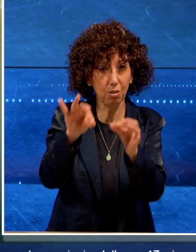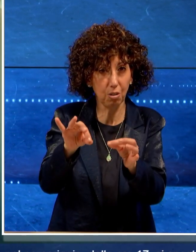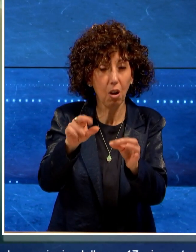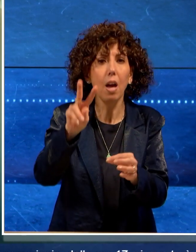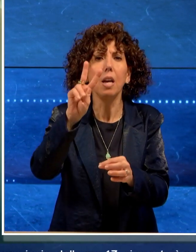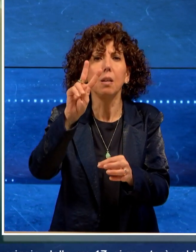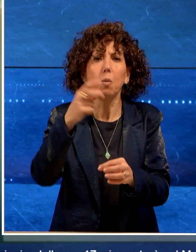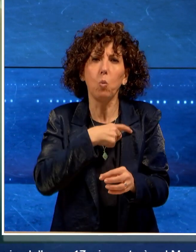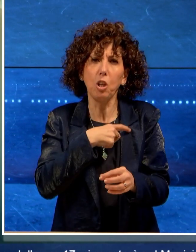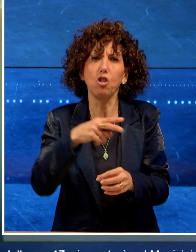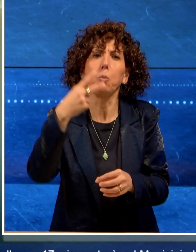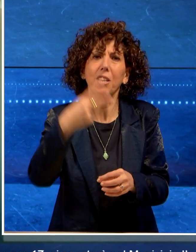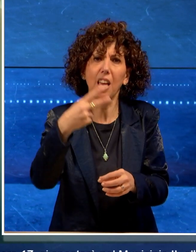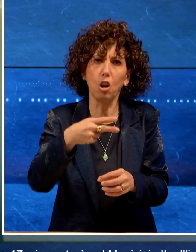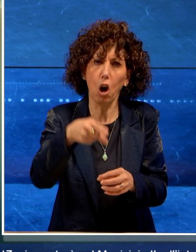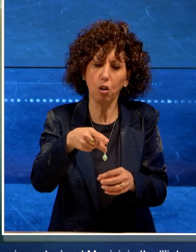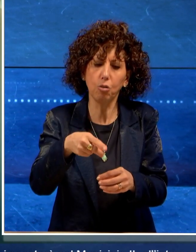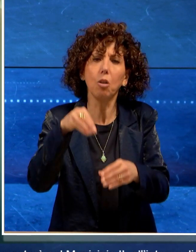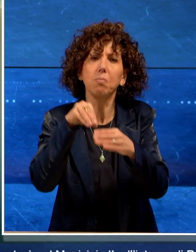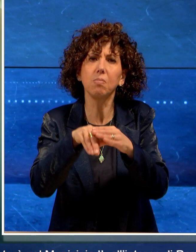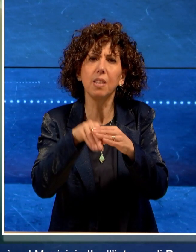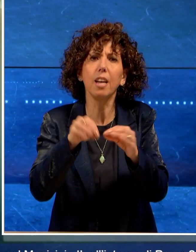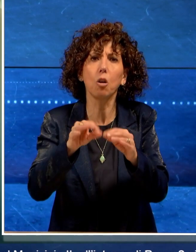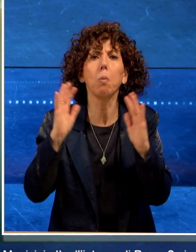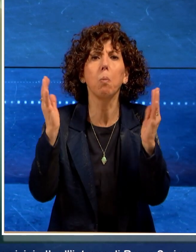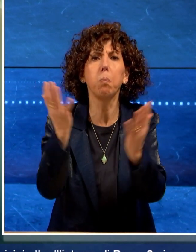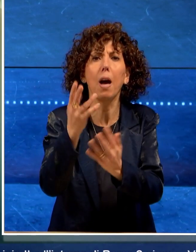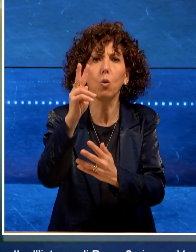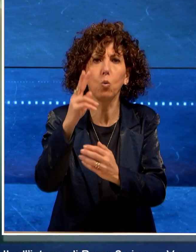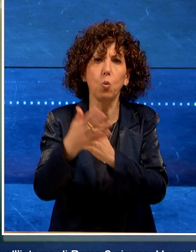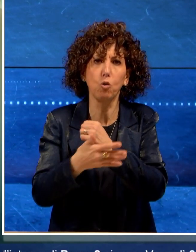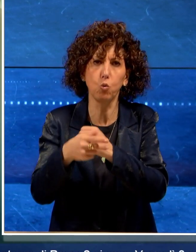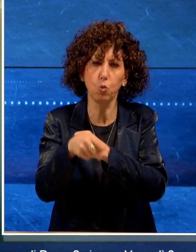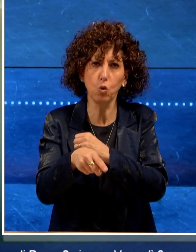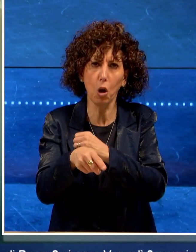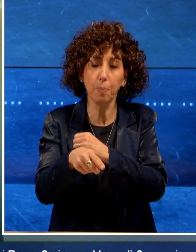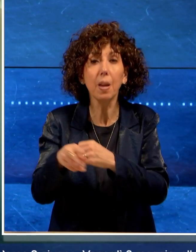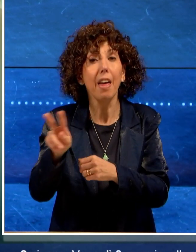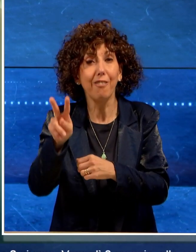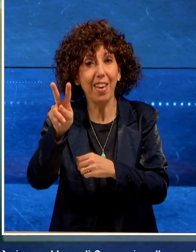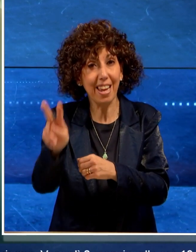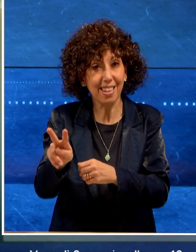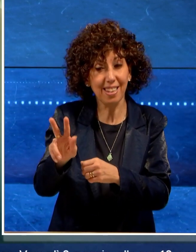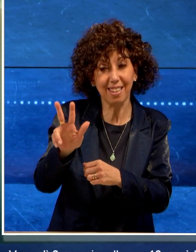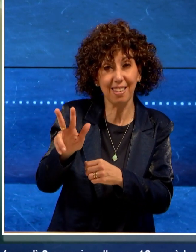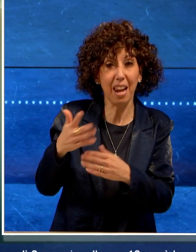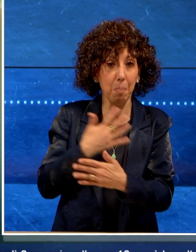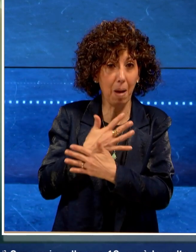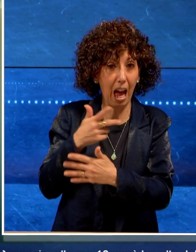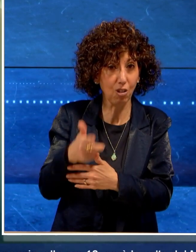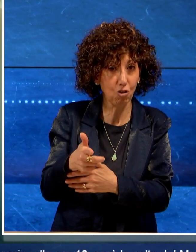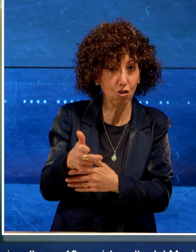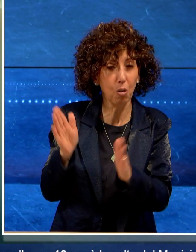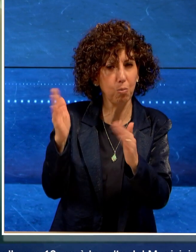secondo municipio all'interno del Parco 2 Giugno. Venerdì 3 maggio sarà la